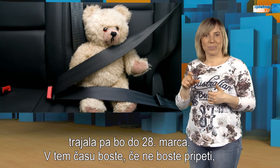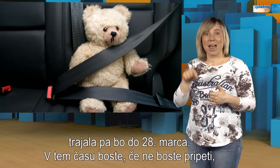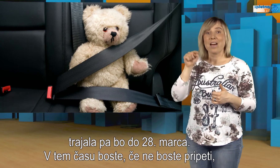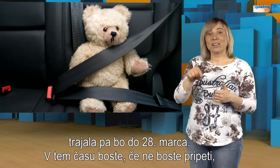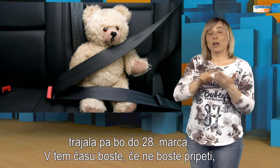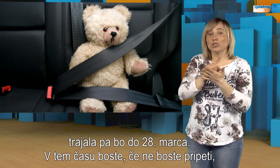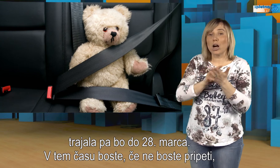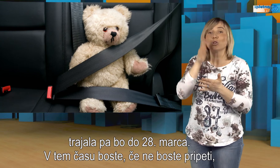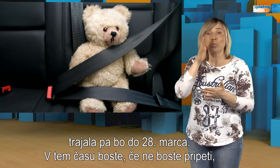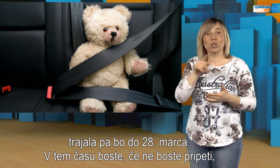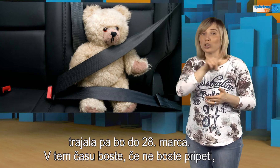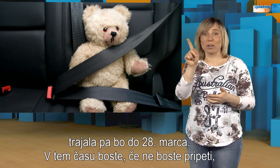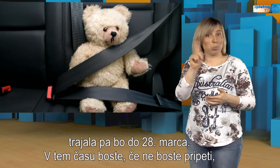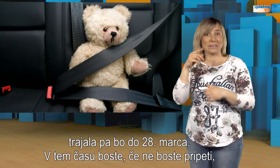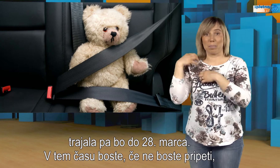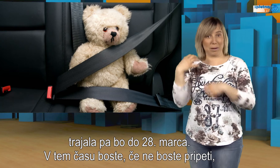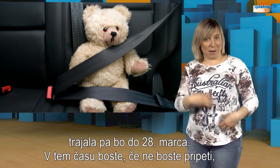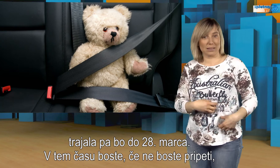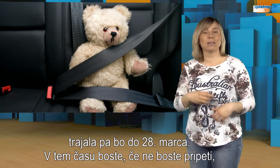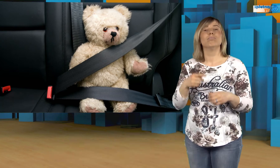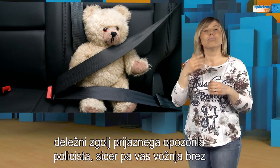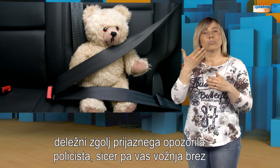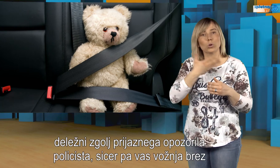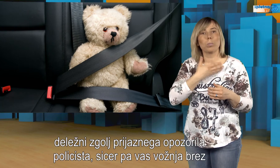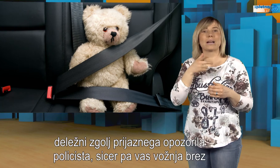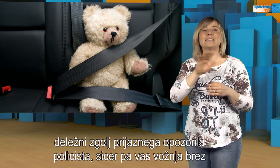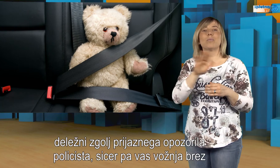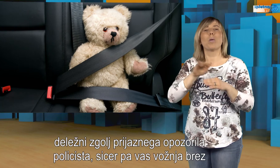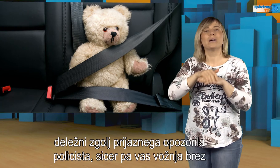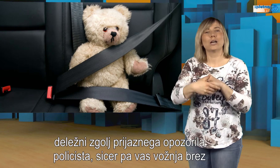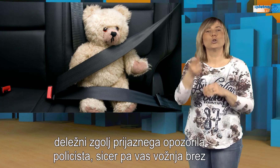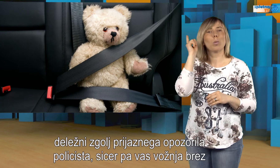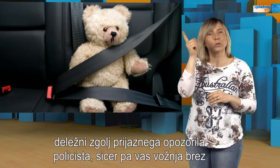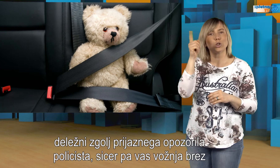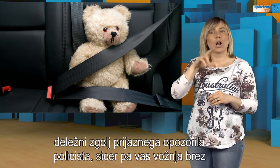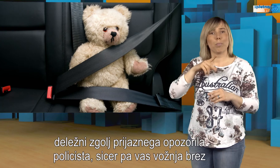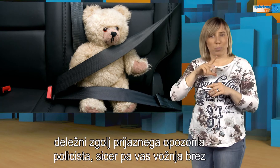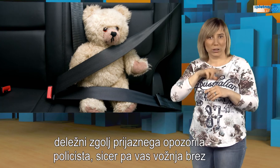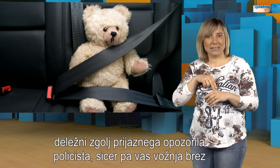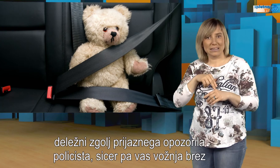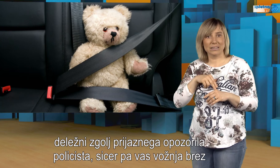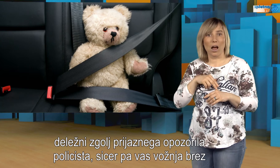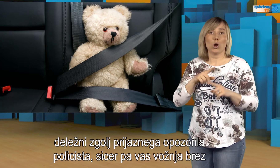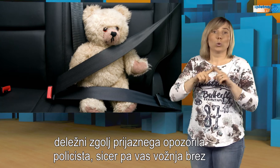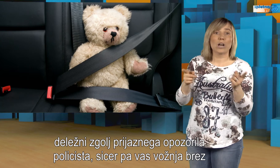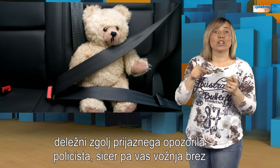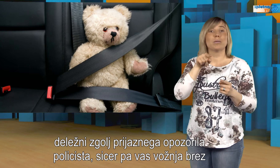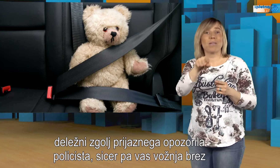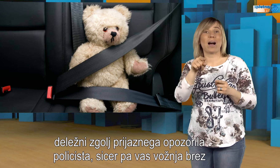V tem času boste, če ne boste pripeti, da ležni zgolj prijaznega opozorila policista, sicer pa vas vožnja brez